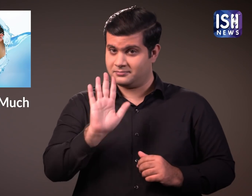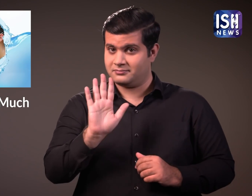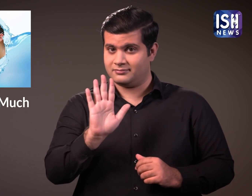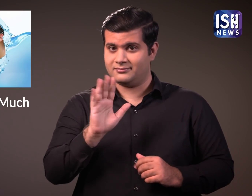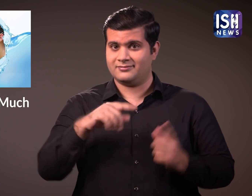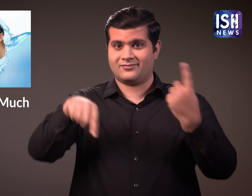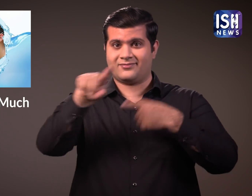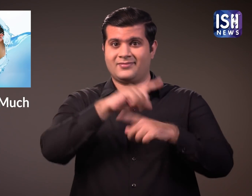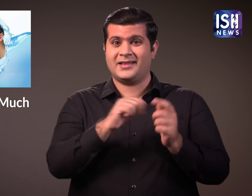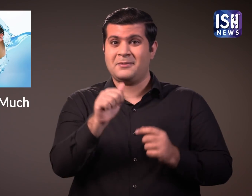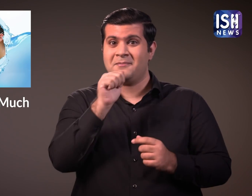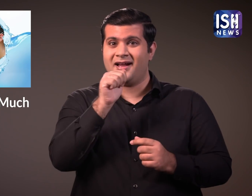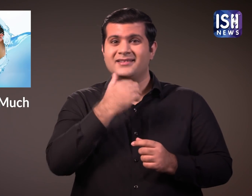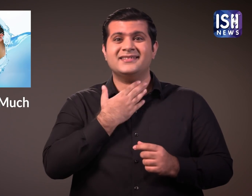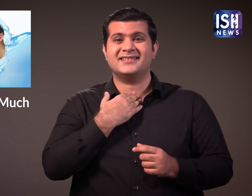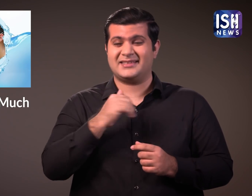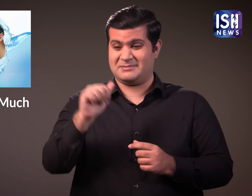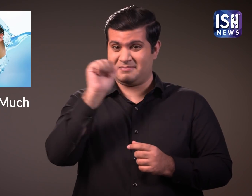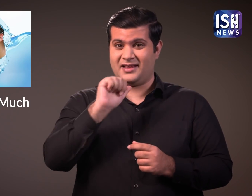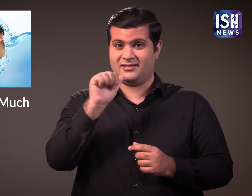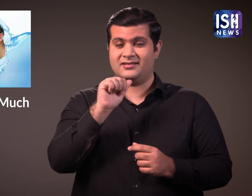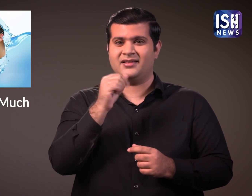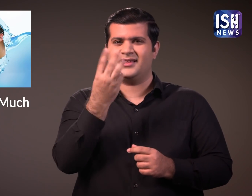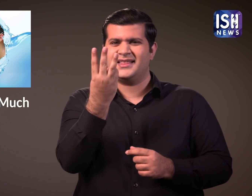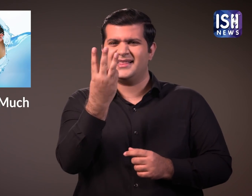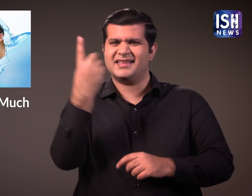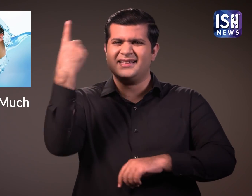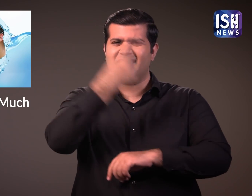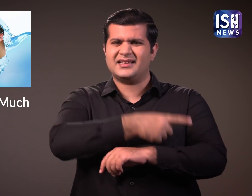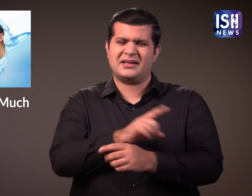लेकिन पानी के बिना तीन दिन भी नहीं रह सकता यह सच है